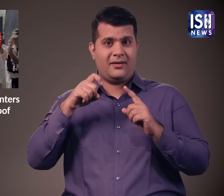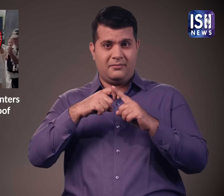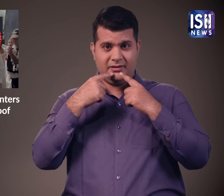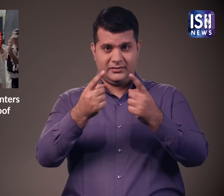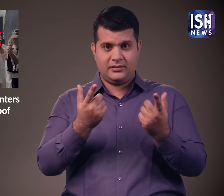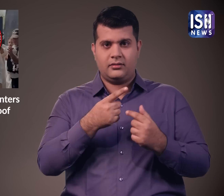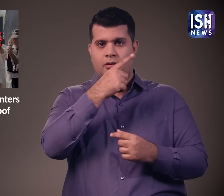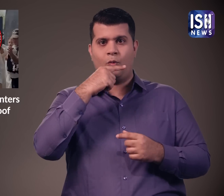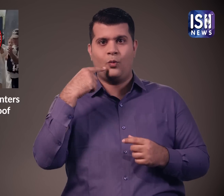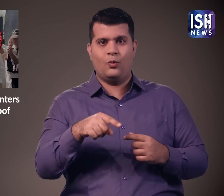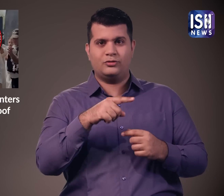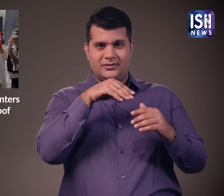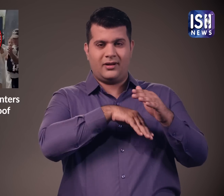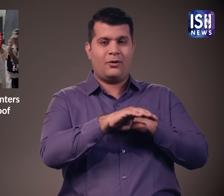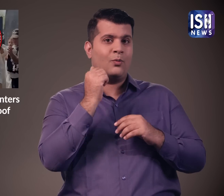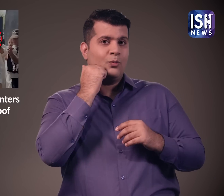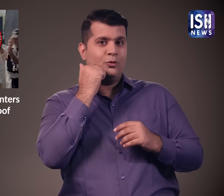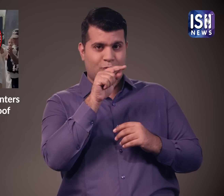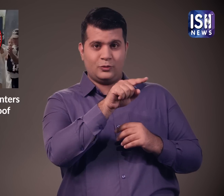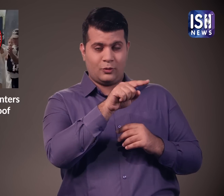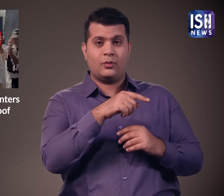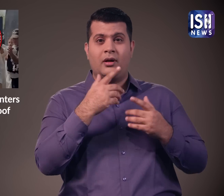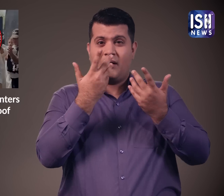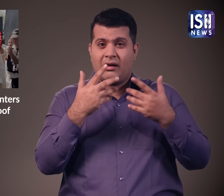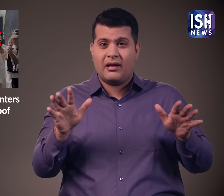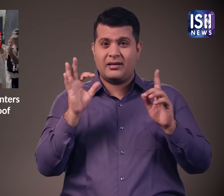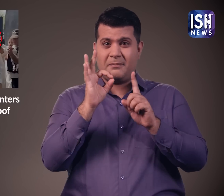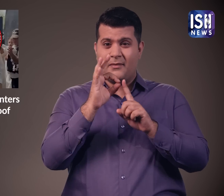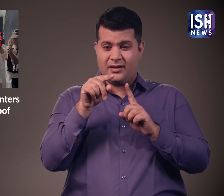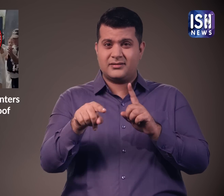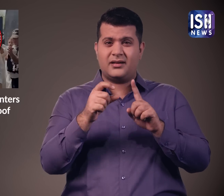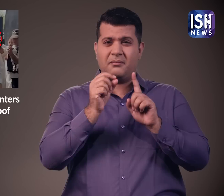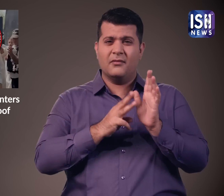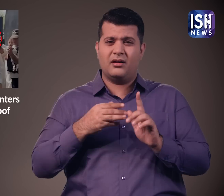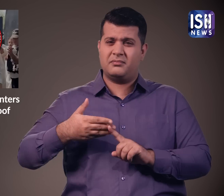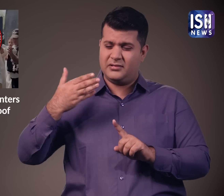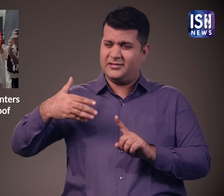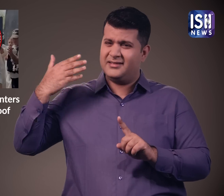वह 23 साल में मौस्कों का दौरा करने वाले पहले पाकिस्तानी प्रधान मंतरी है